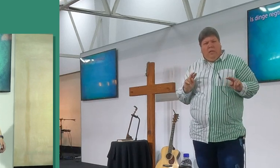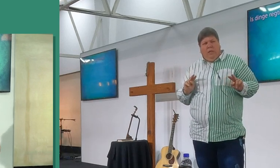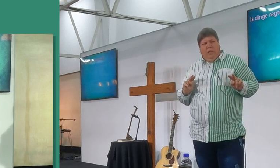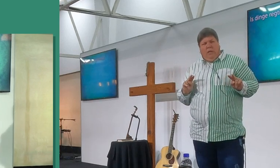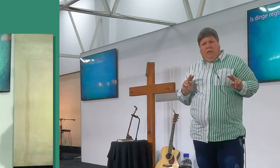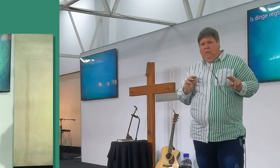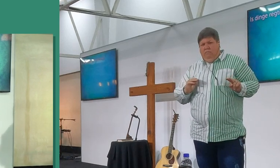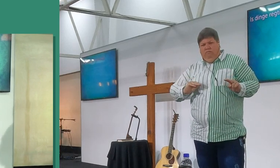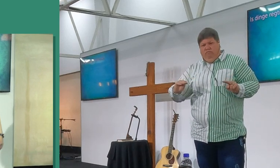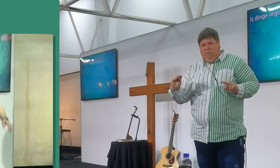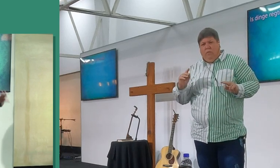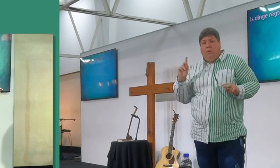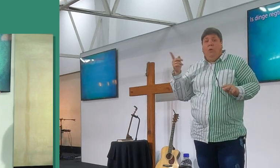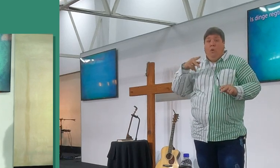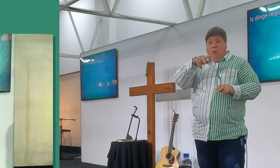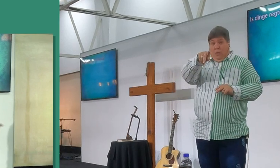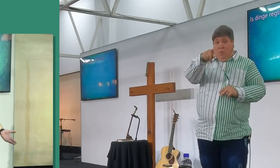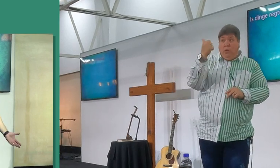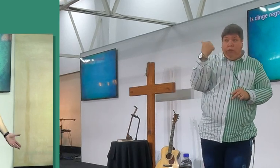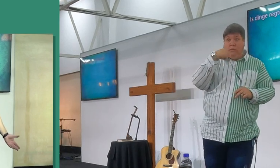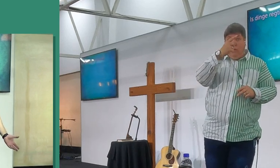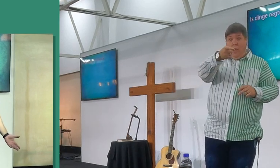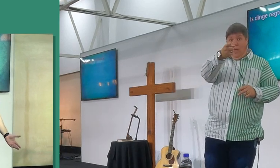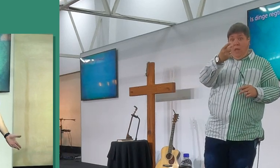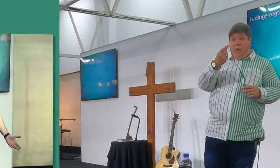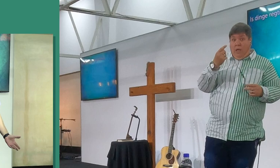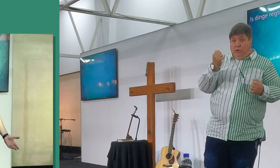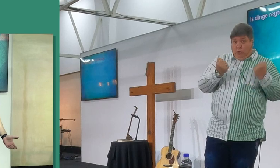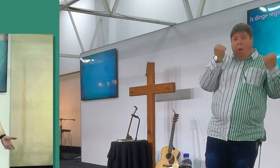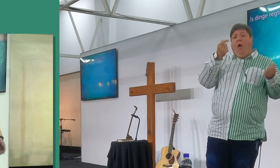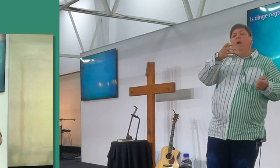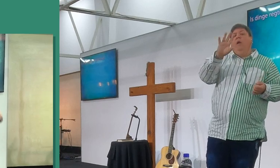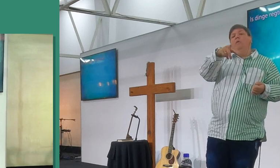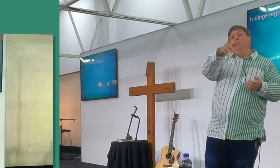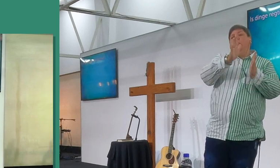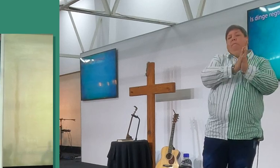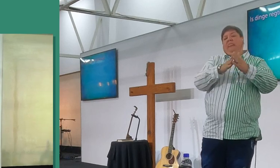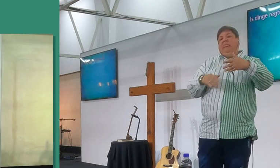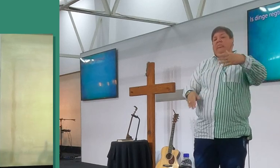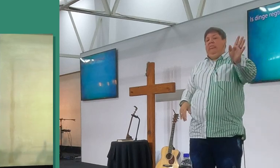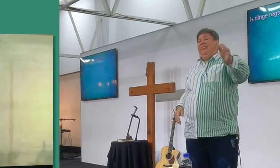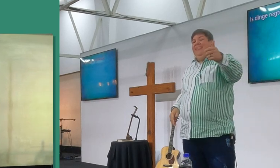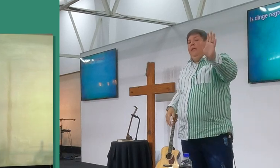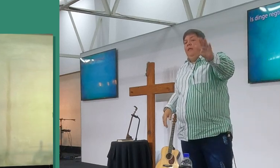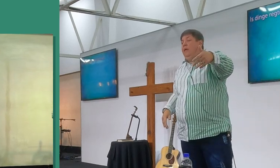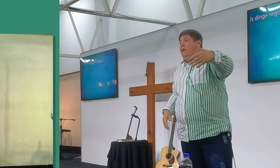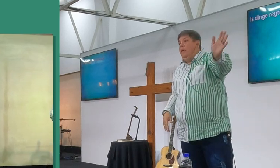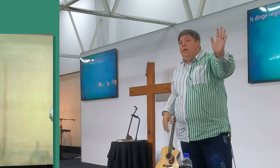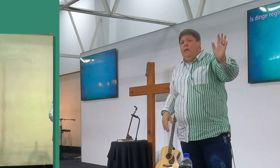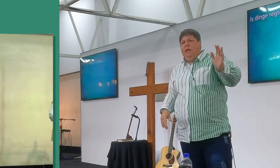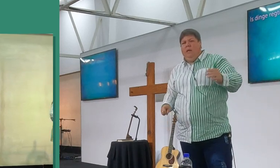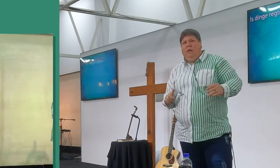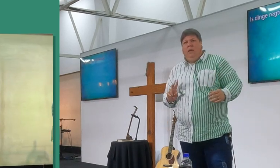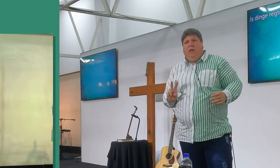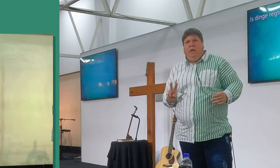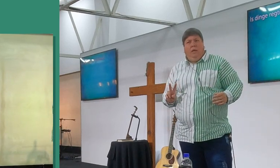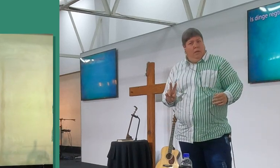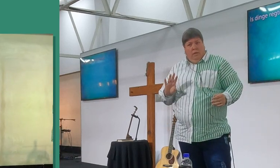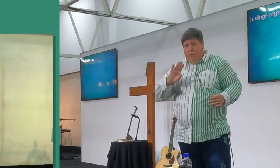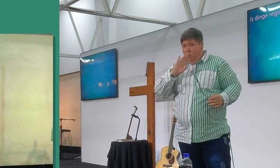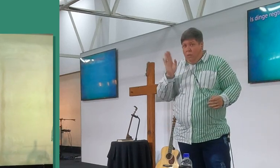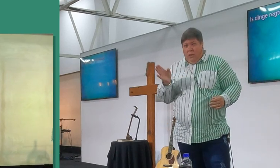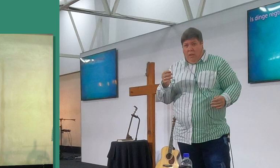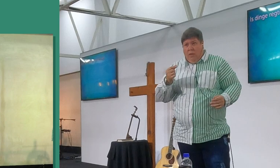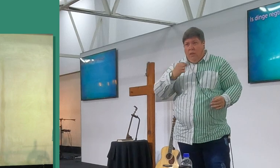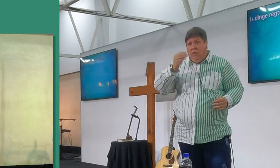omstandighere is nie so great nie, ek sê vir jou, hoor die bid nie, gaan dit vir jou nie geeks beteken? Al nie van my af nie, maar kom as hy sê, jy weet, ek het my fair